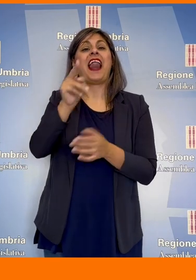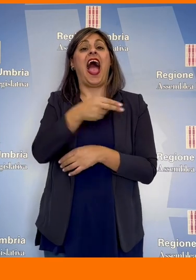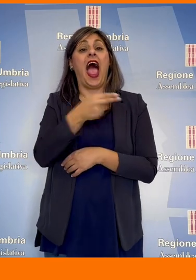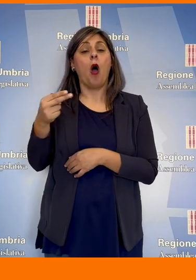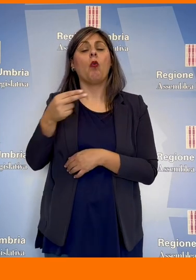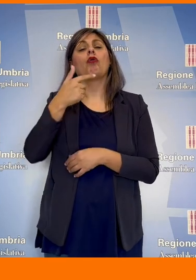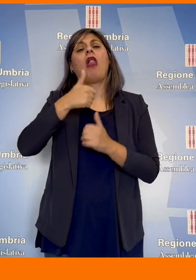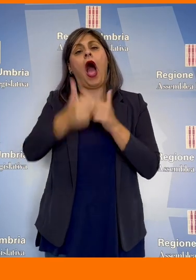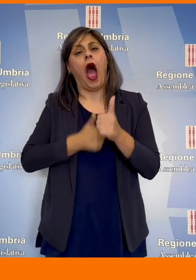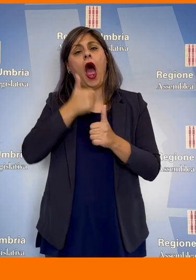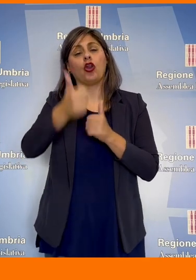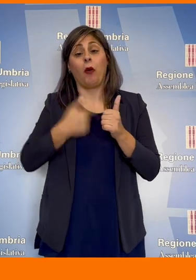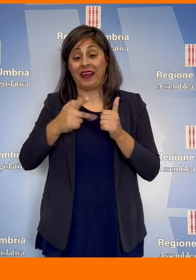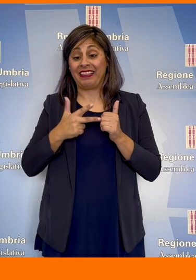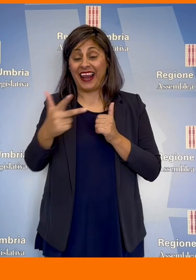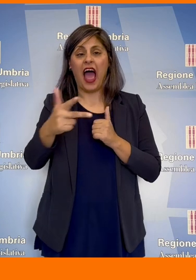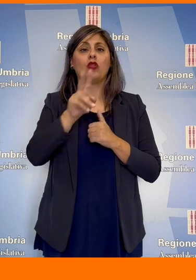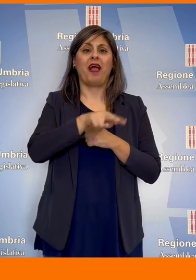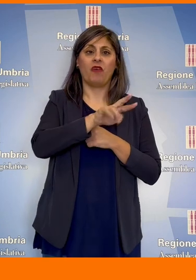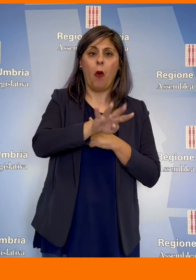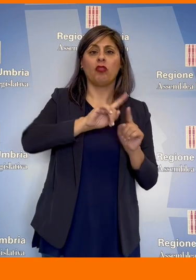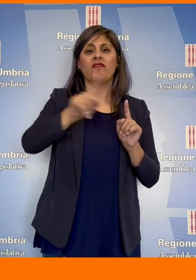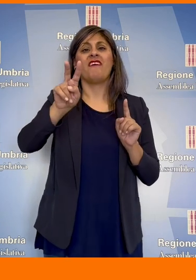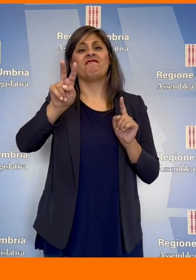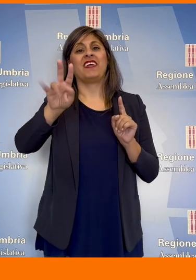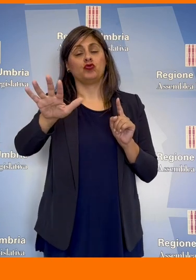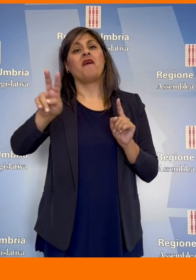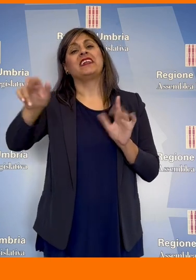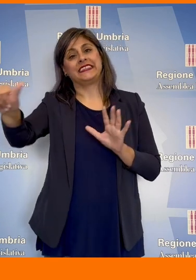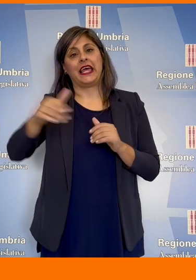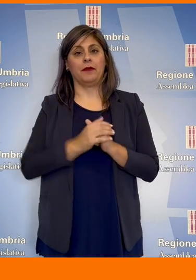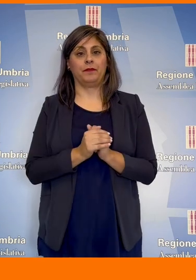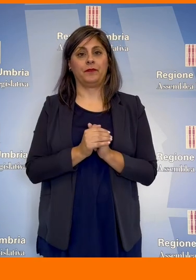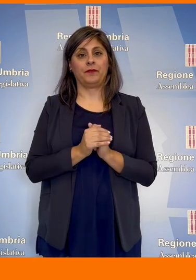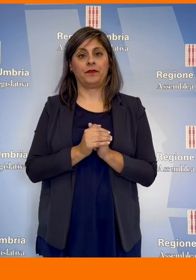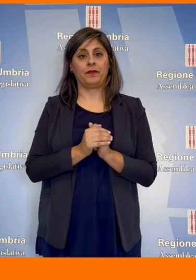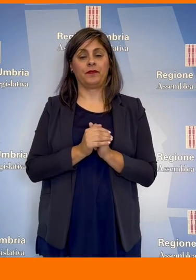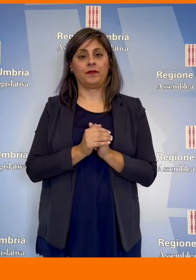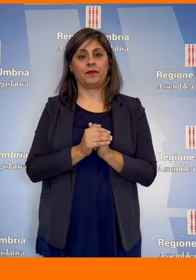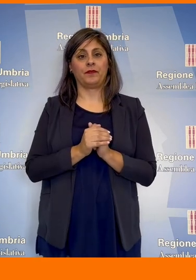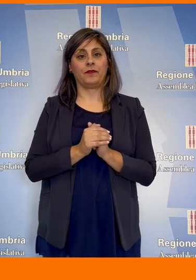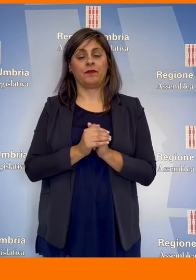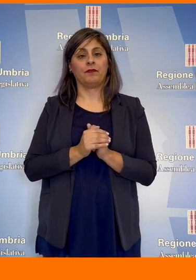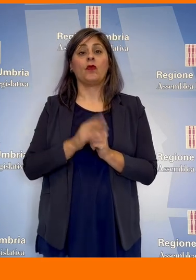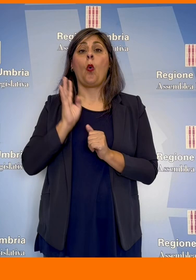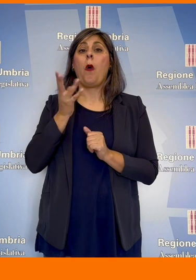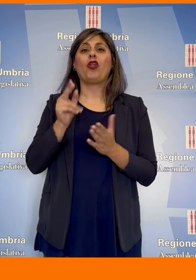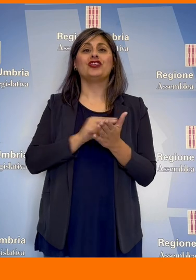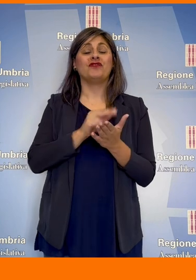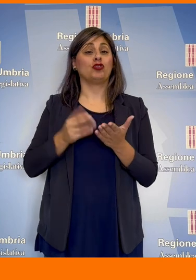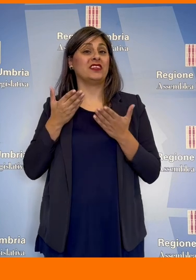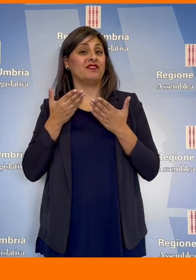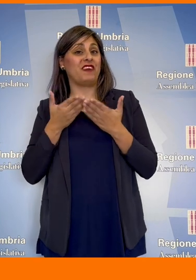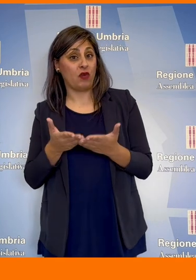euro per ogni annualità del triennio 2024-25-26. Con 14 voti